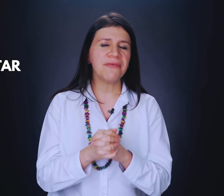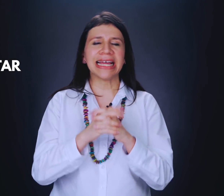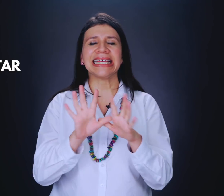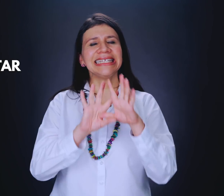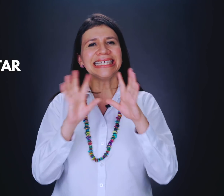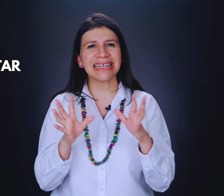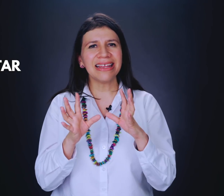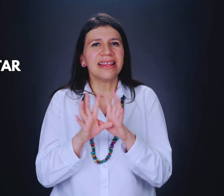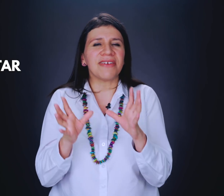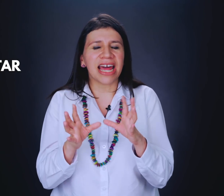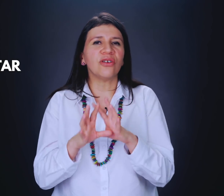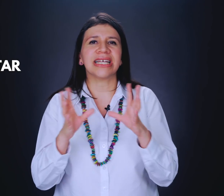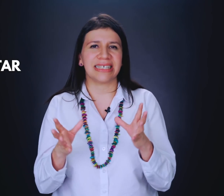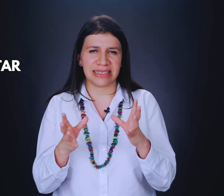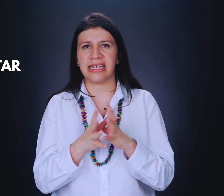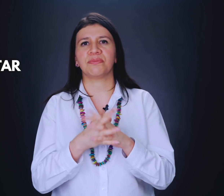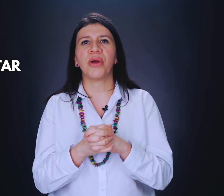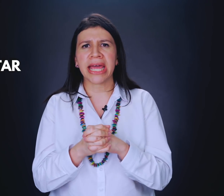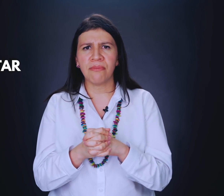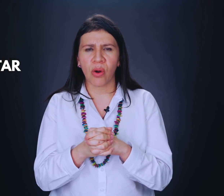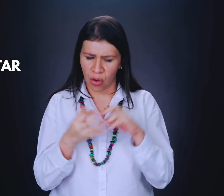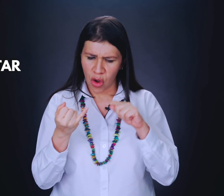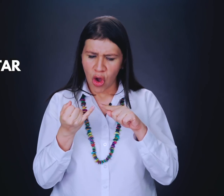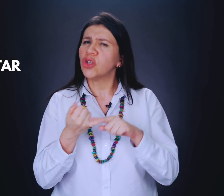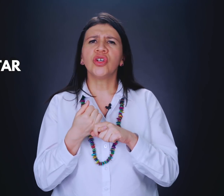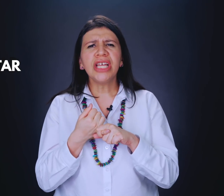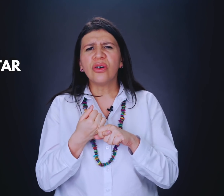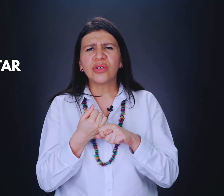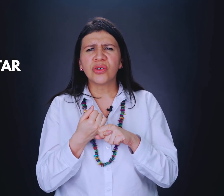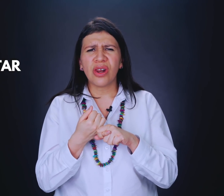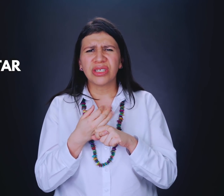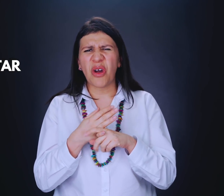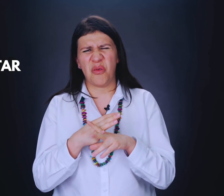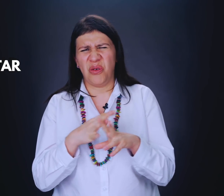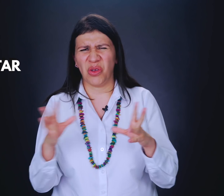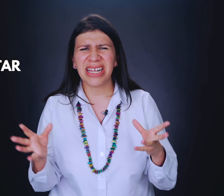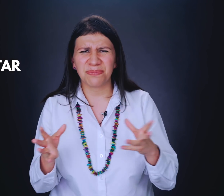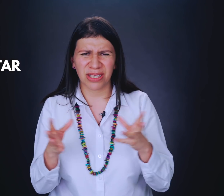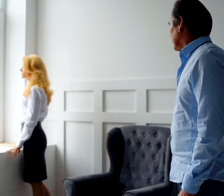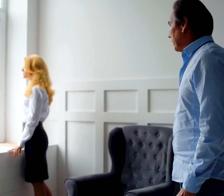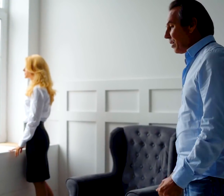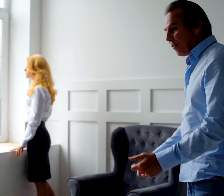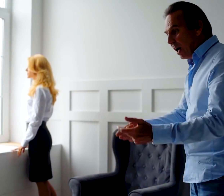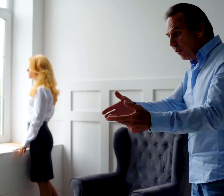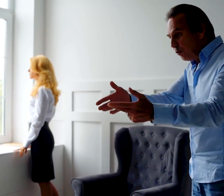Y fíjate, tienes que identificar cosas sencillas. Por ejemplo, ¿soy celoso o celosa con todas las personas? Es decir,